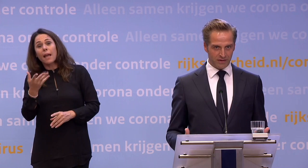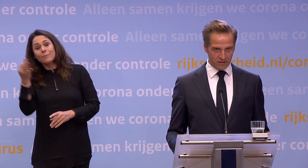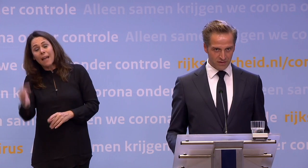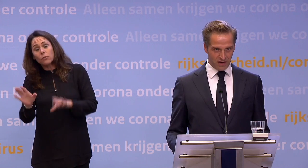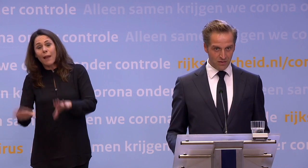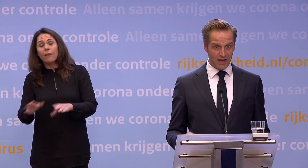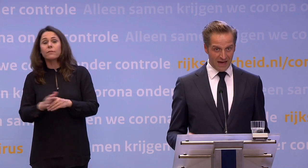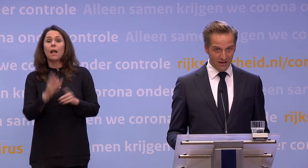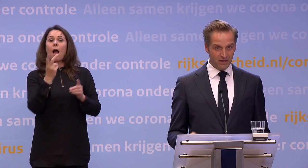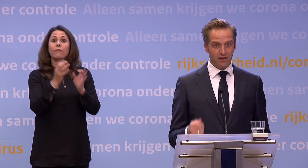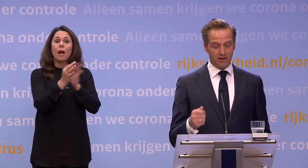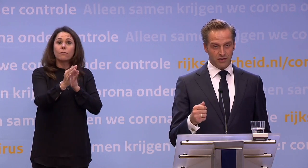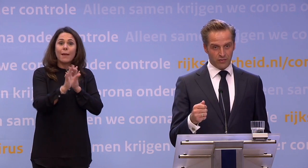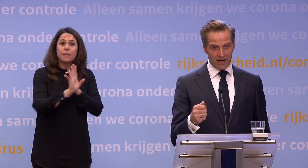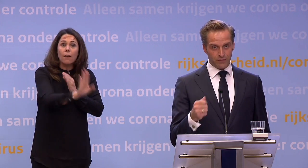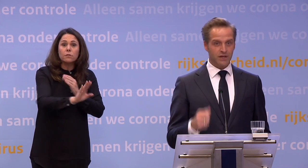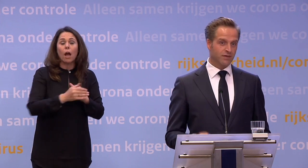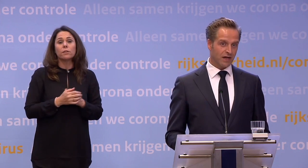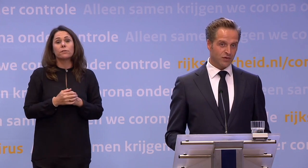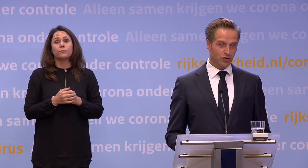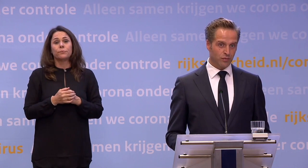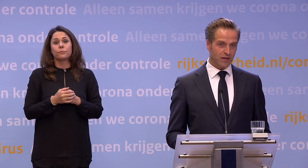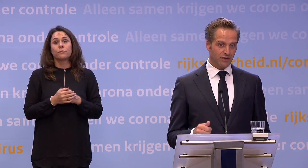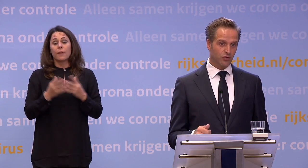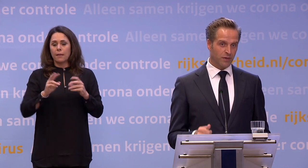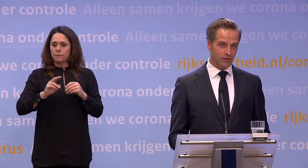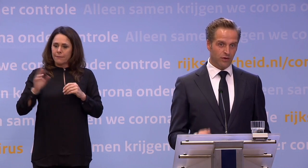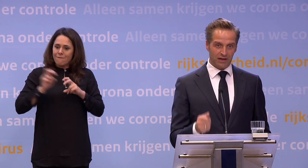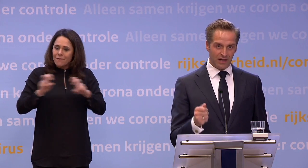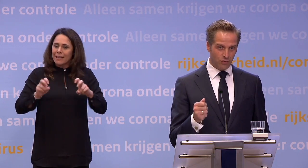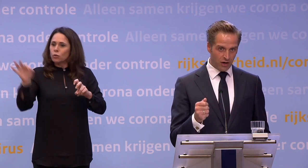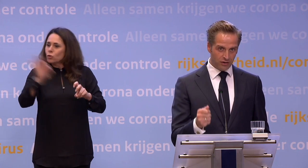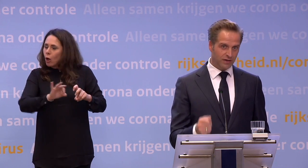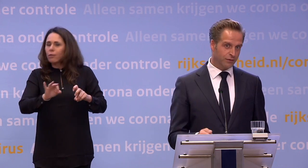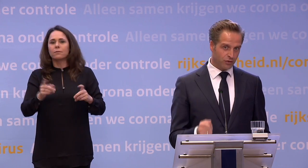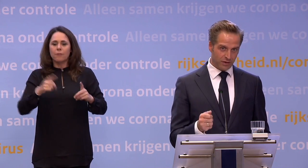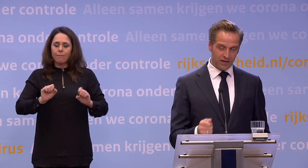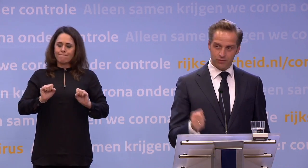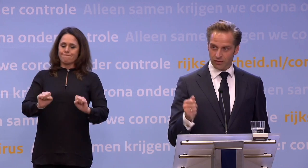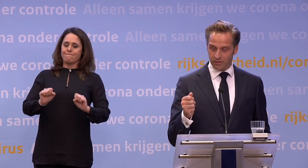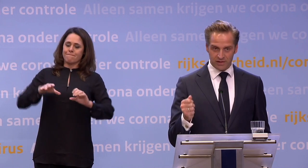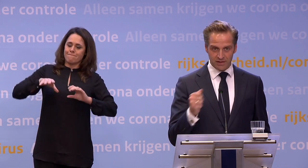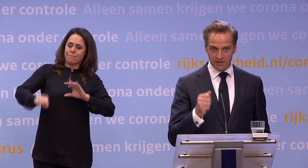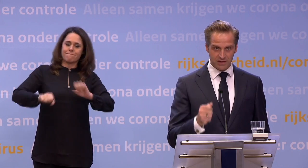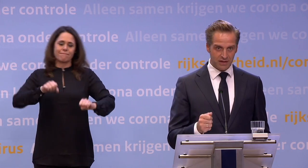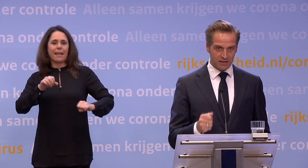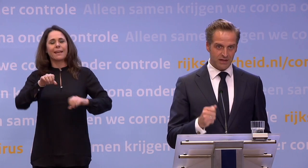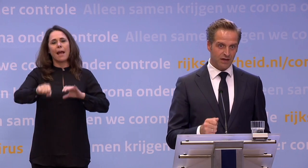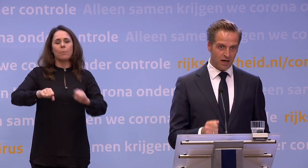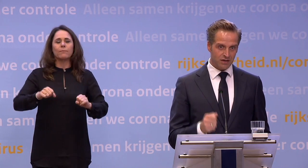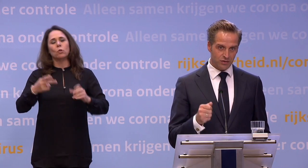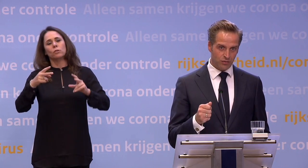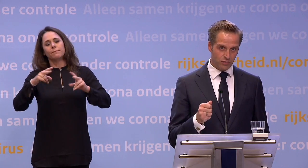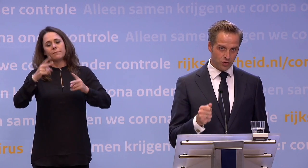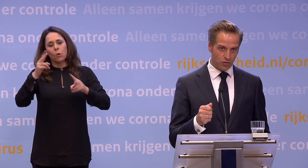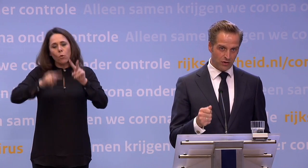die anderhalve meter afstand houden. En zodra dat virus weer ergens de kop opsteekt, de kop indrukken. En daar doen we al die dingen voor... ...met het dashboard, met testen en traceren, et